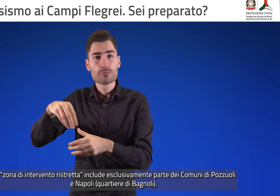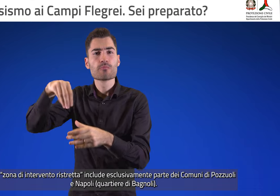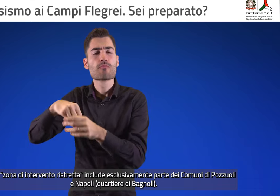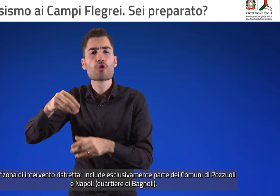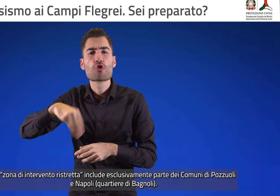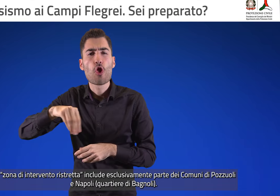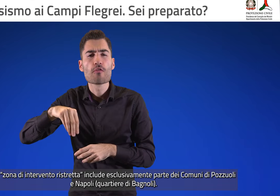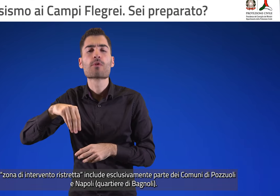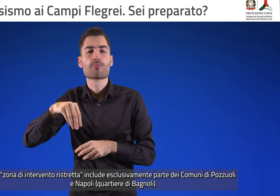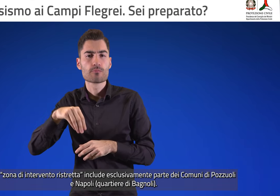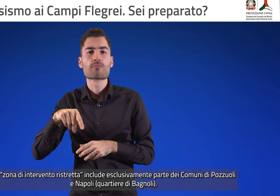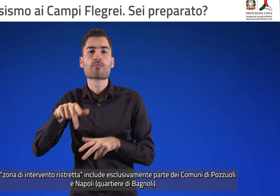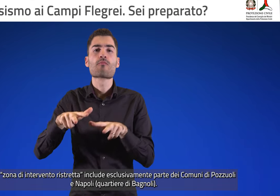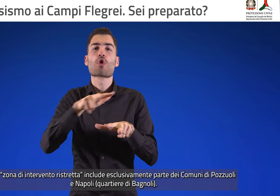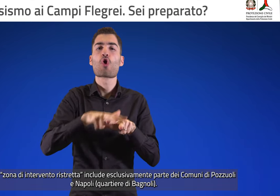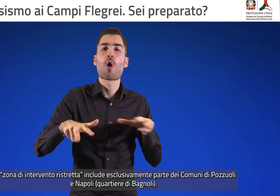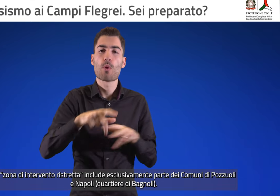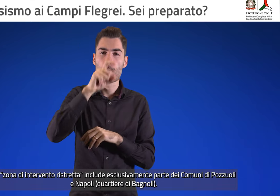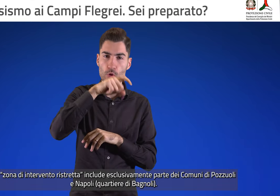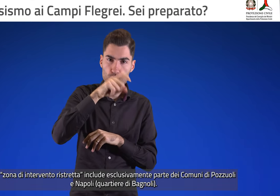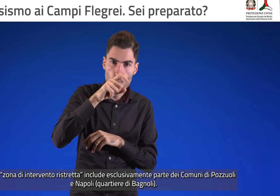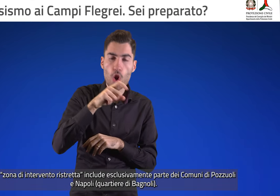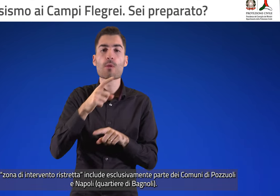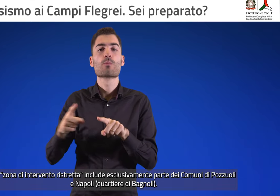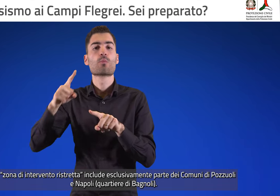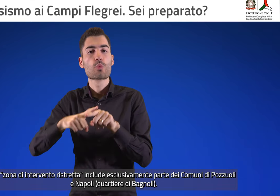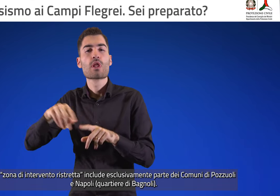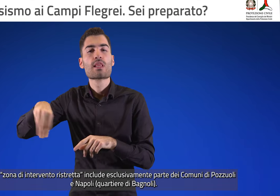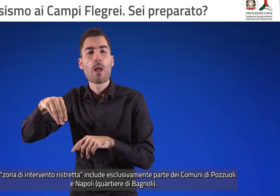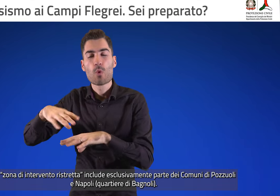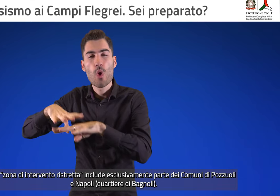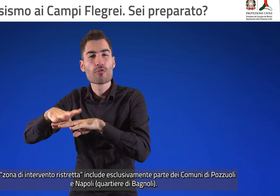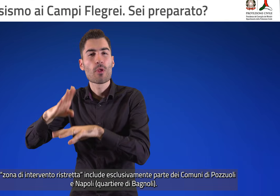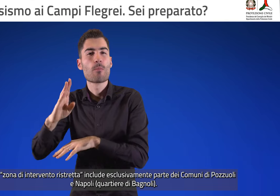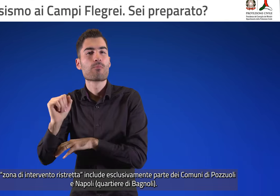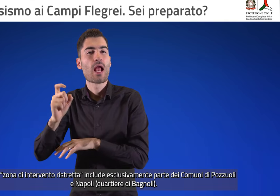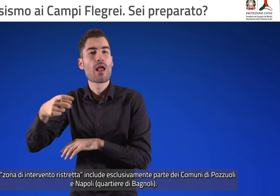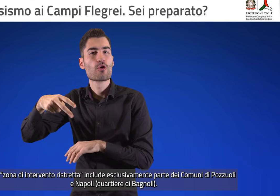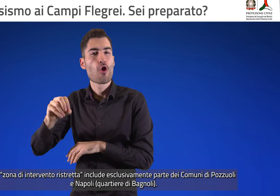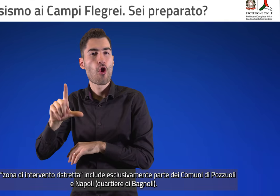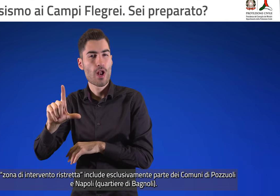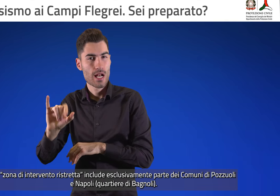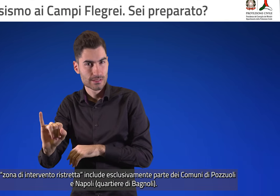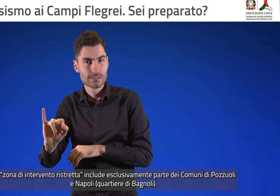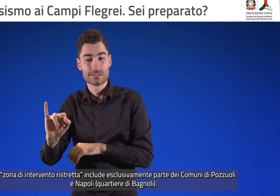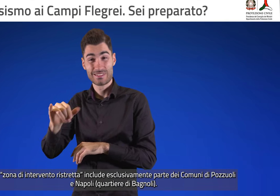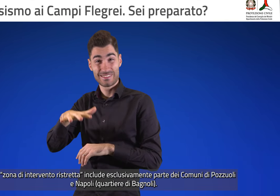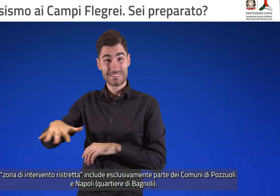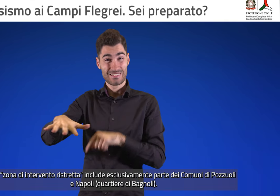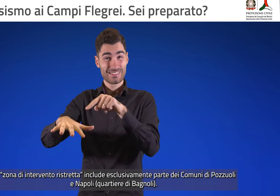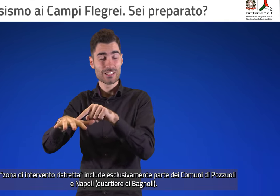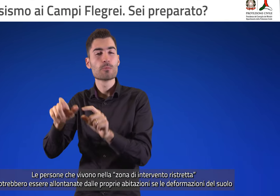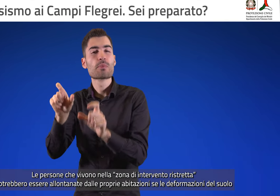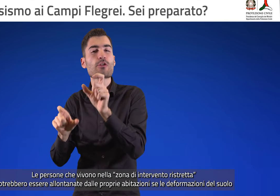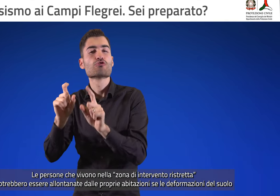include esclusivamente parte dei comuni di Pozzuoli e Napoli, quartiere di Bagnoli. Le persone che vivono